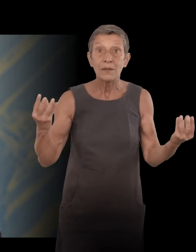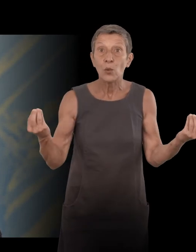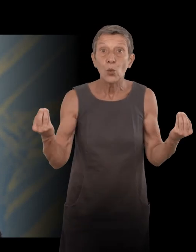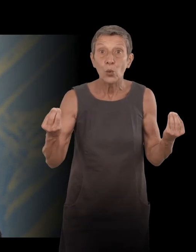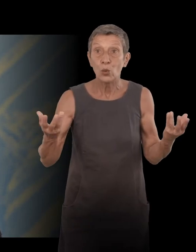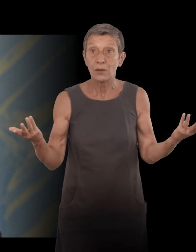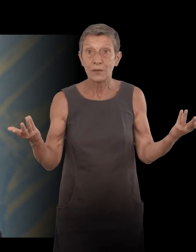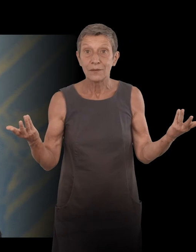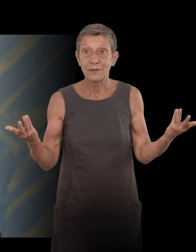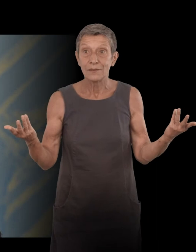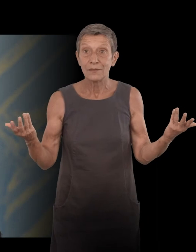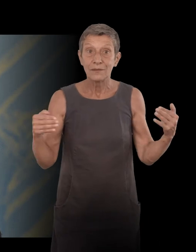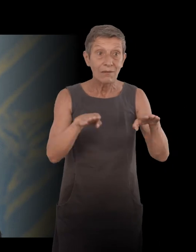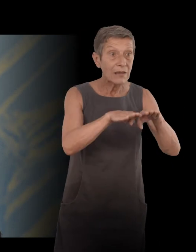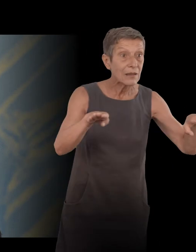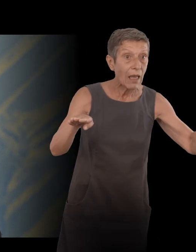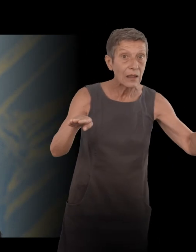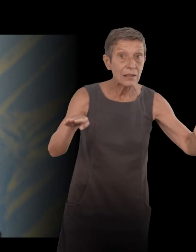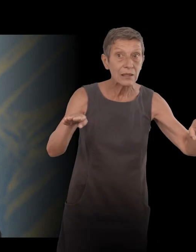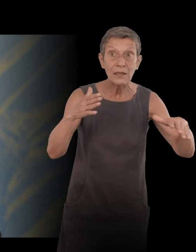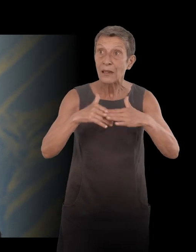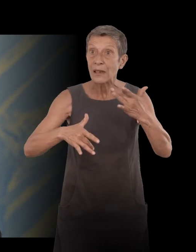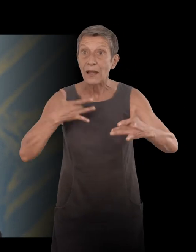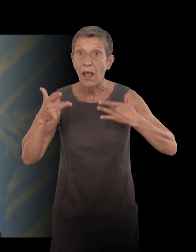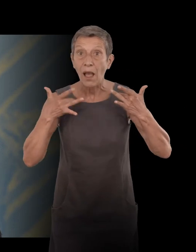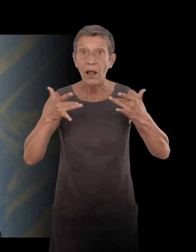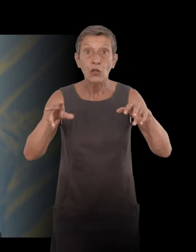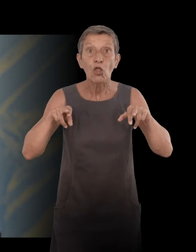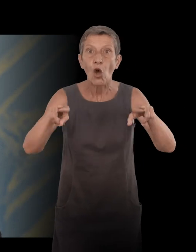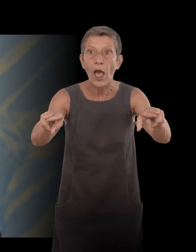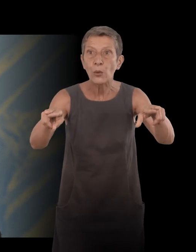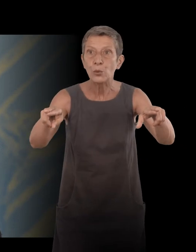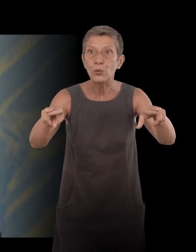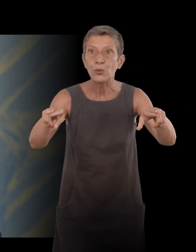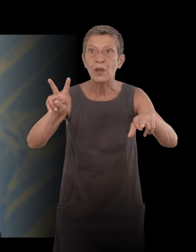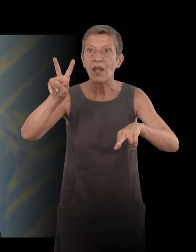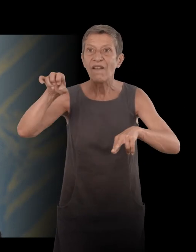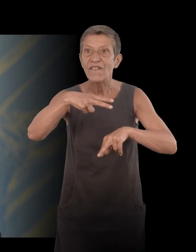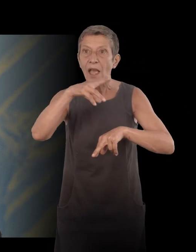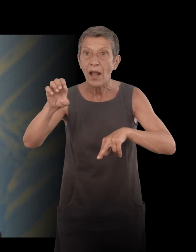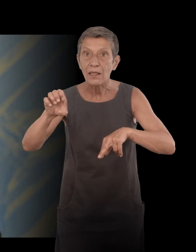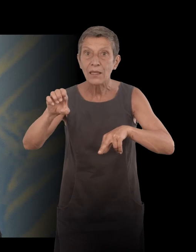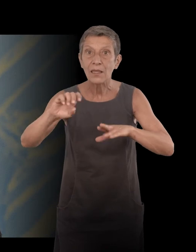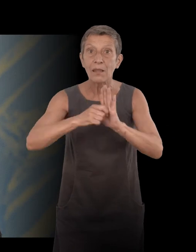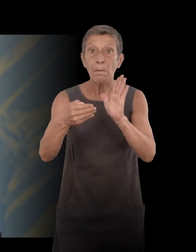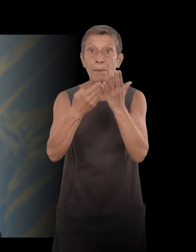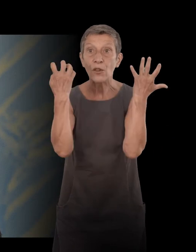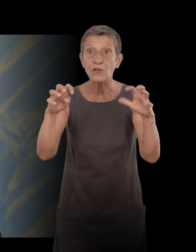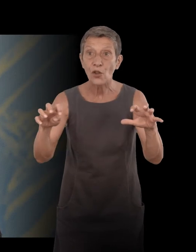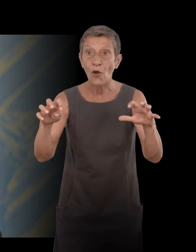scène, dans un théâtre, dans la rue. Nous sommes à Vienne, nous sommes en 1900. J'adore le passé.